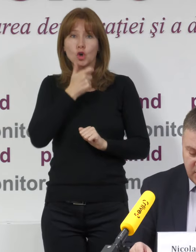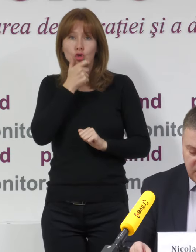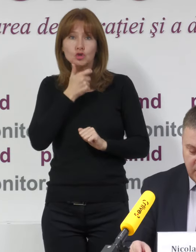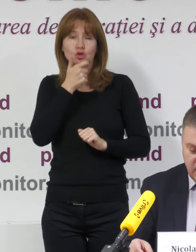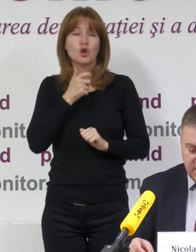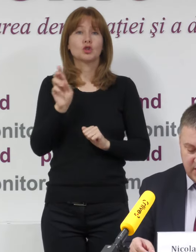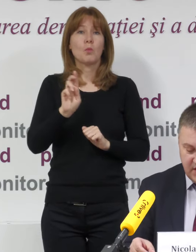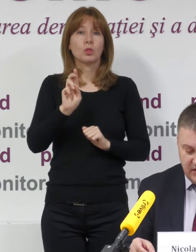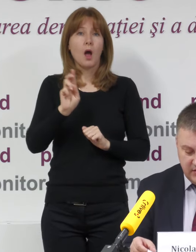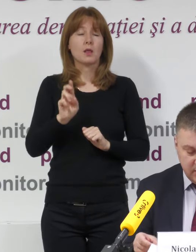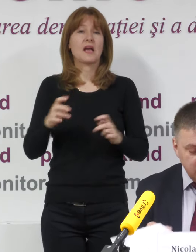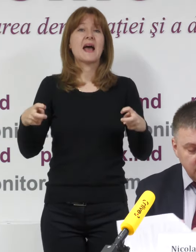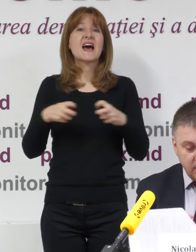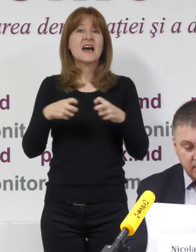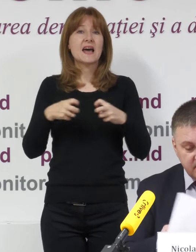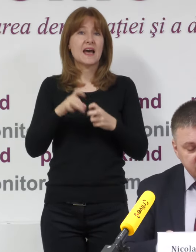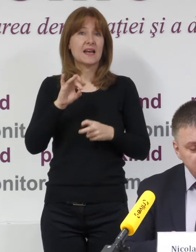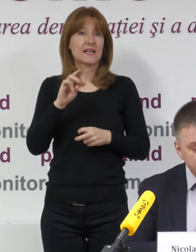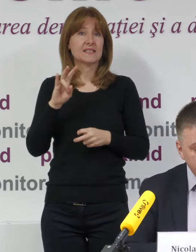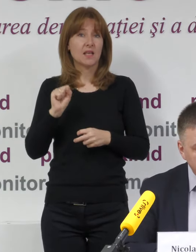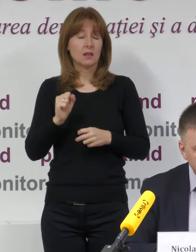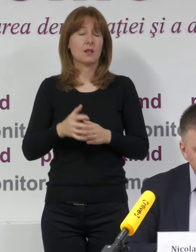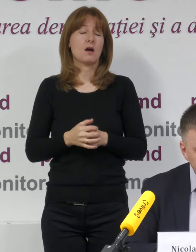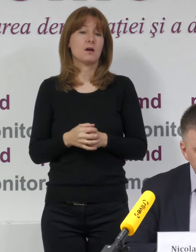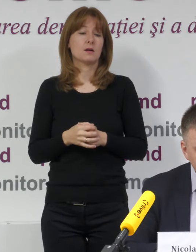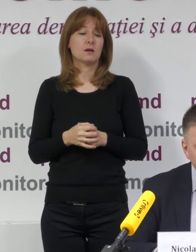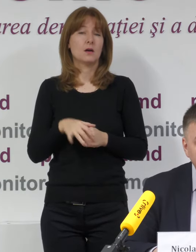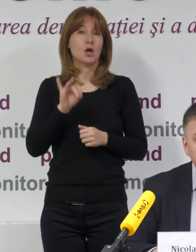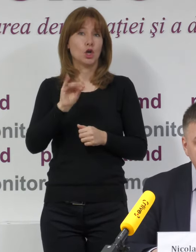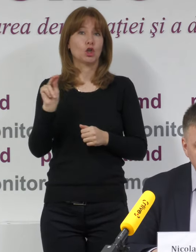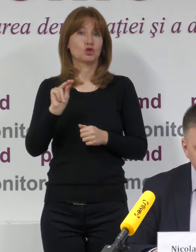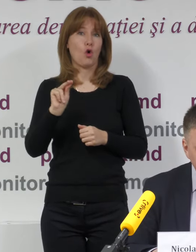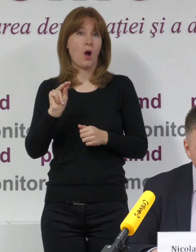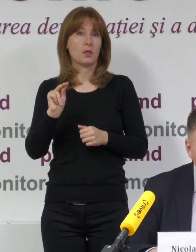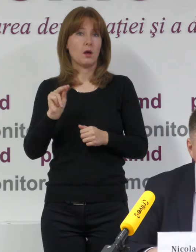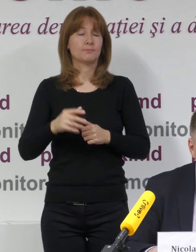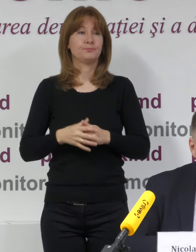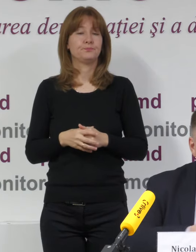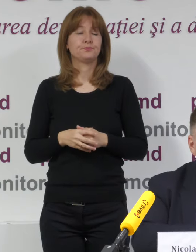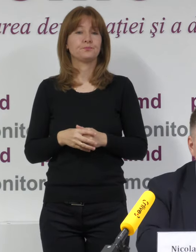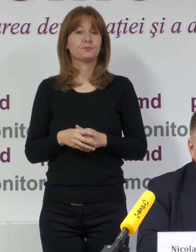Botanica, Chișinău, Rezină în secție de votare și Ciocana, Chișinău.